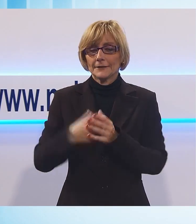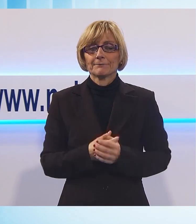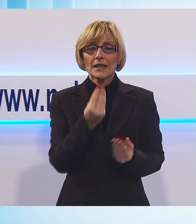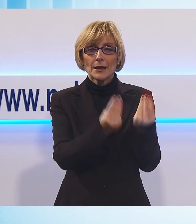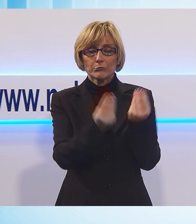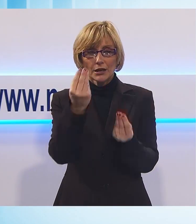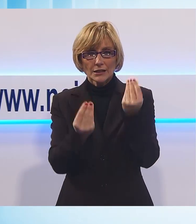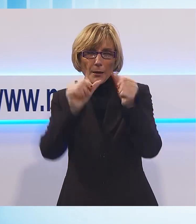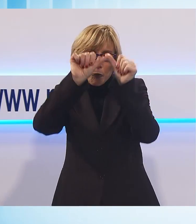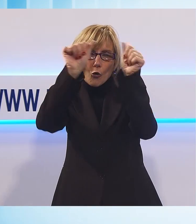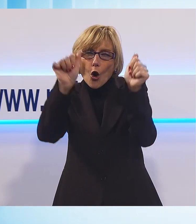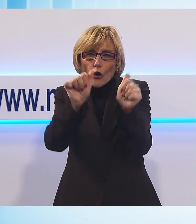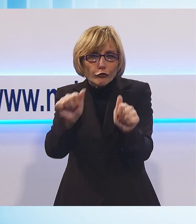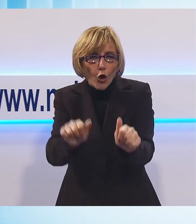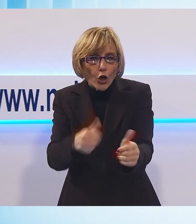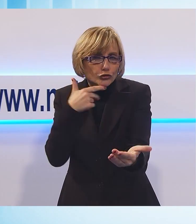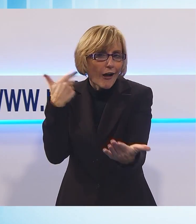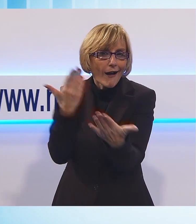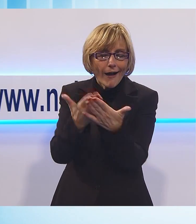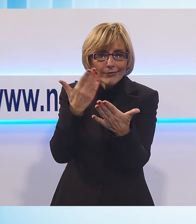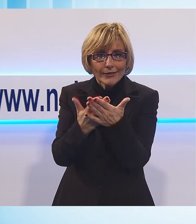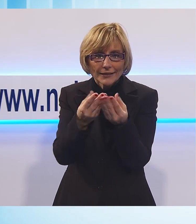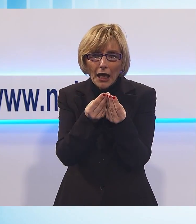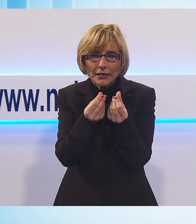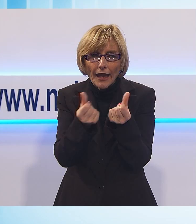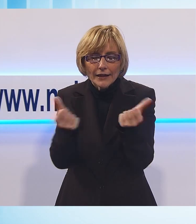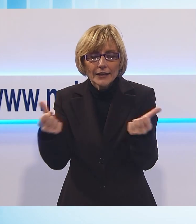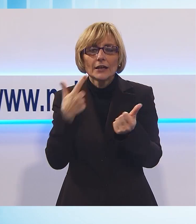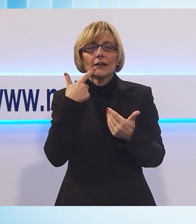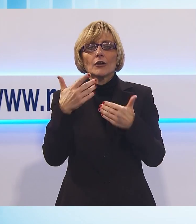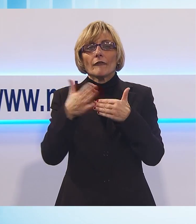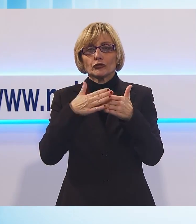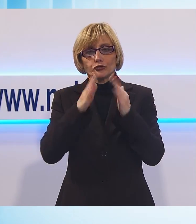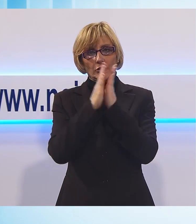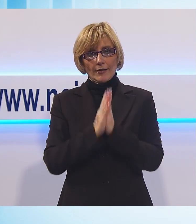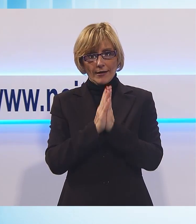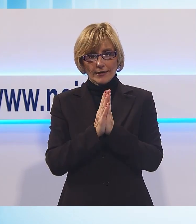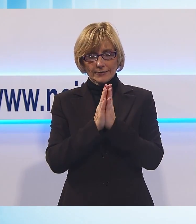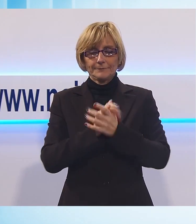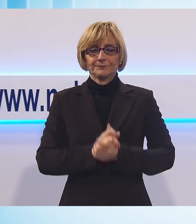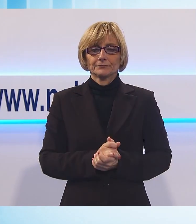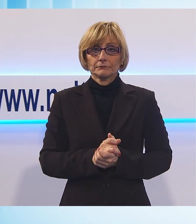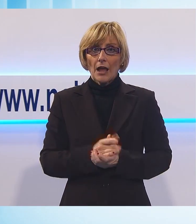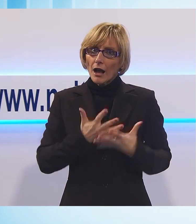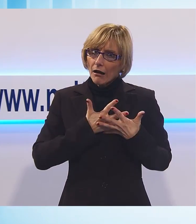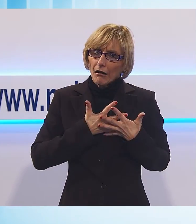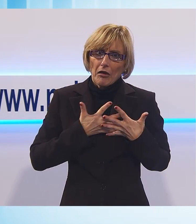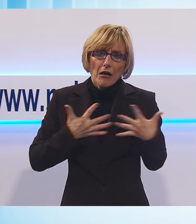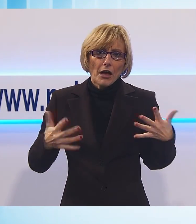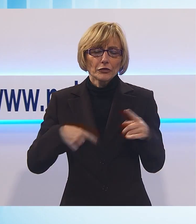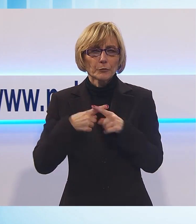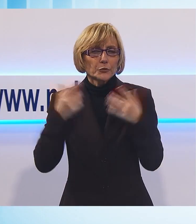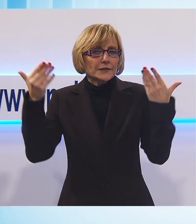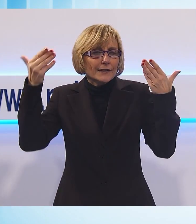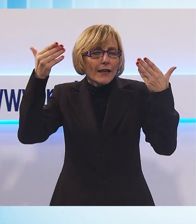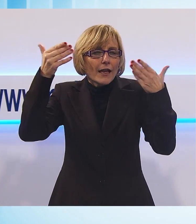morfologia di questo terreno, posizionato all'esterno di un tornante nei pressi della chiesa. È di grandi dimensioni e durante la sera si illumina